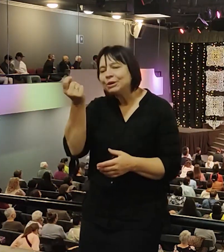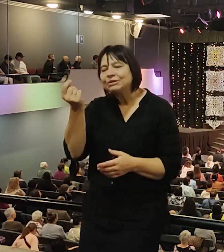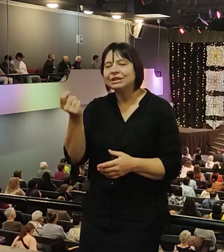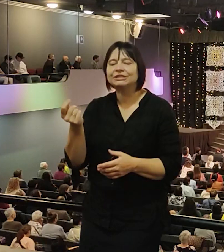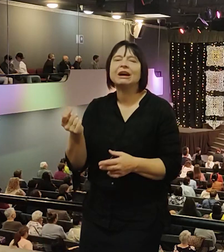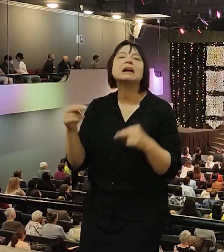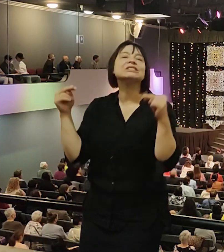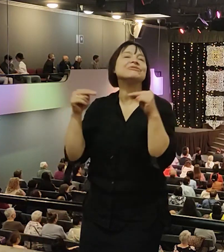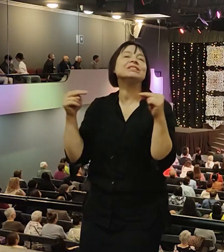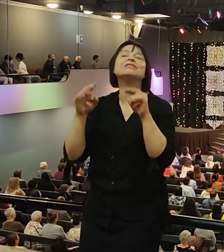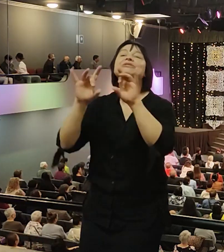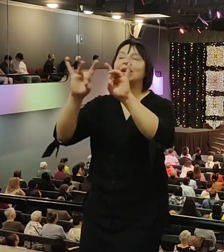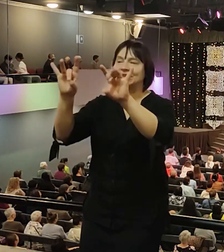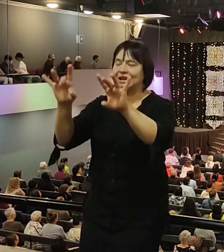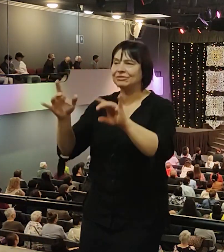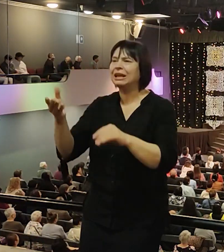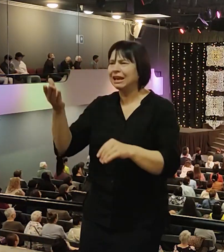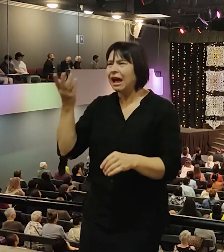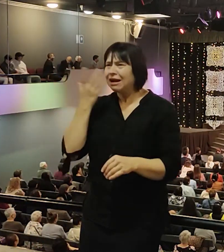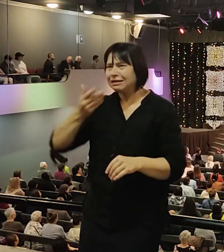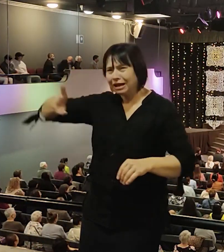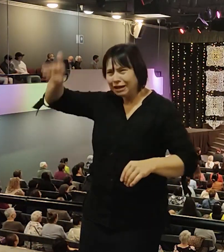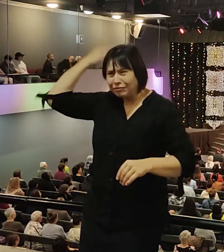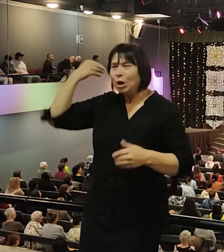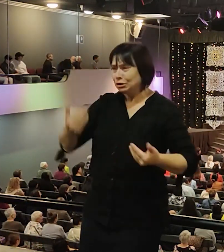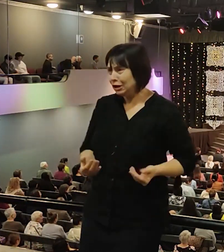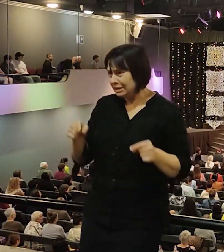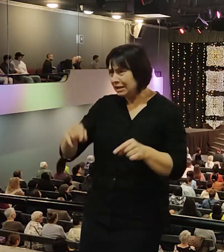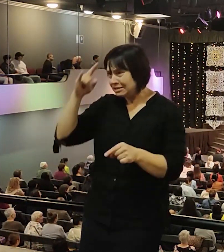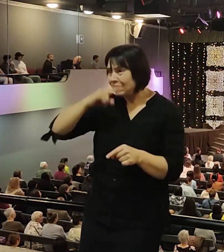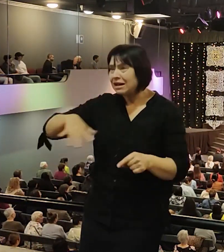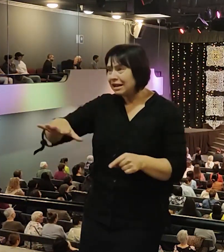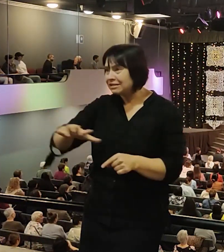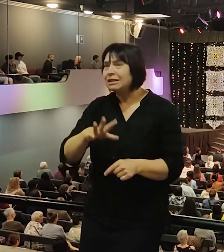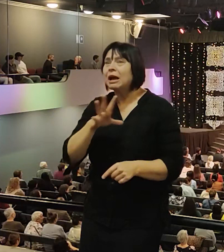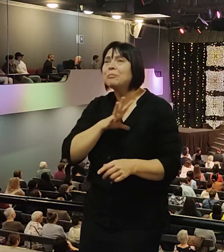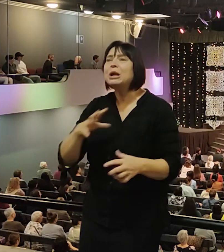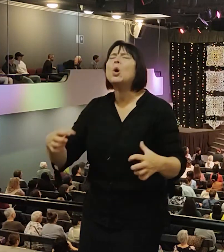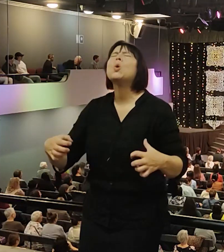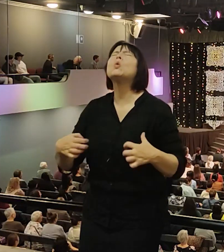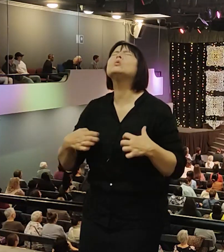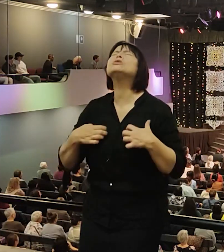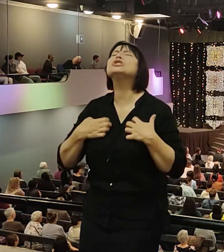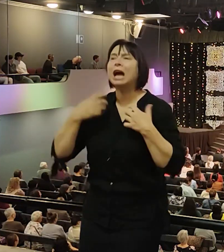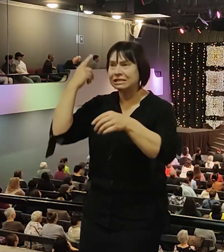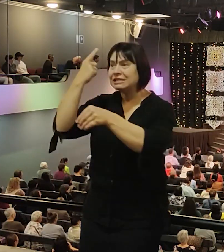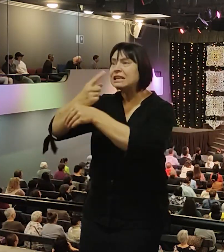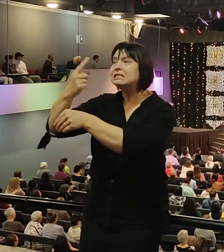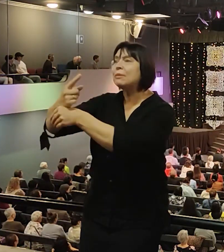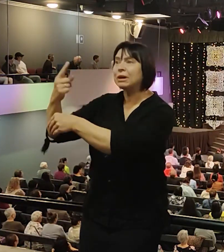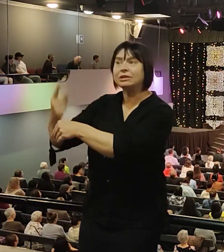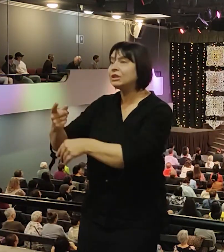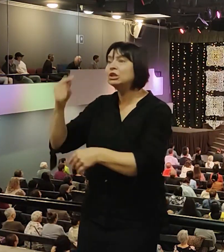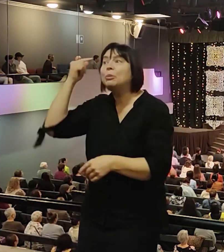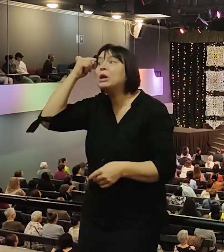посвидетельствовать тогда, когда мы жили здесь, в Казахстане, нас были ужасные гонения. Вы даже себе представить не